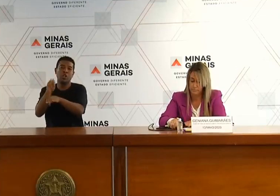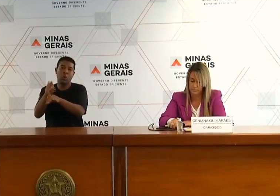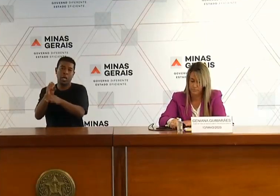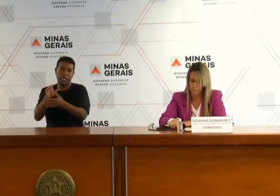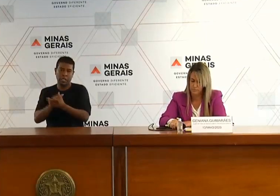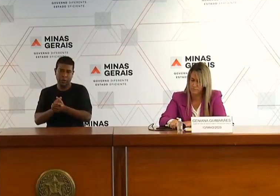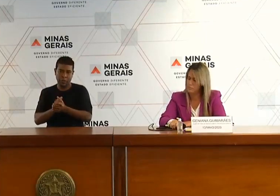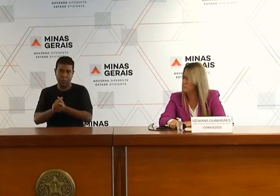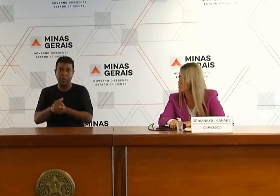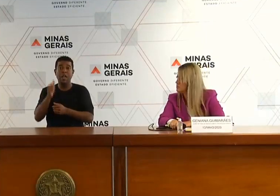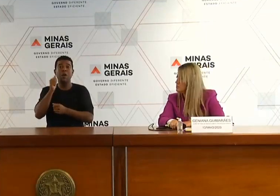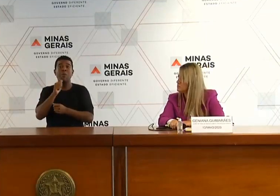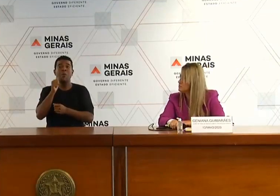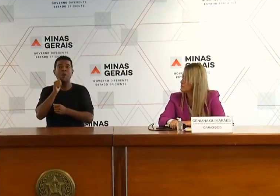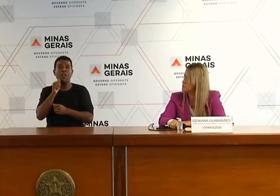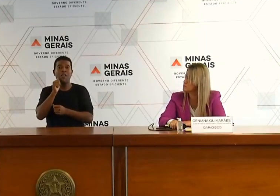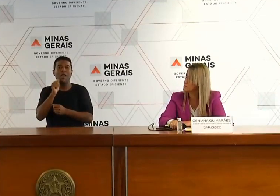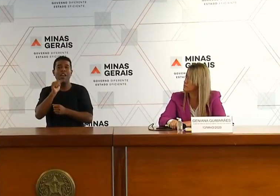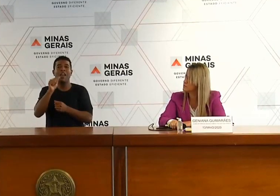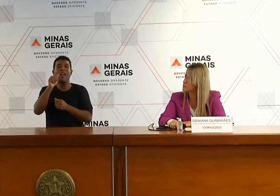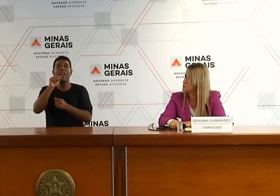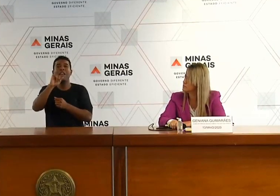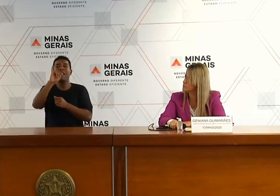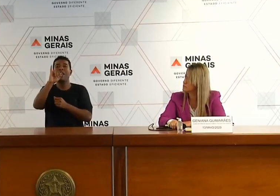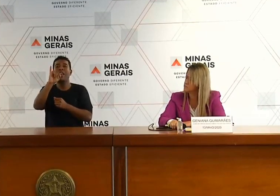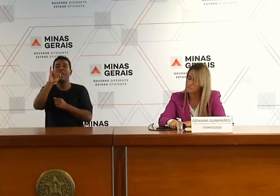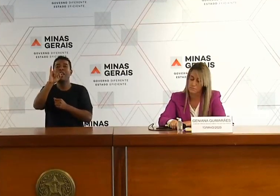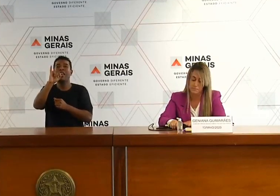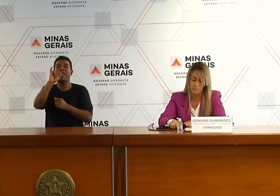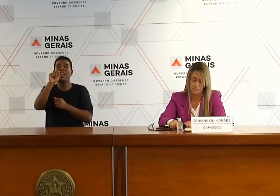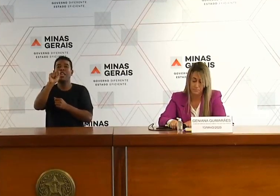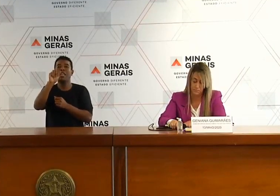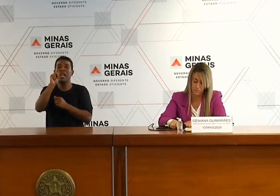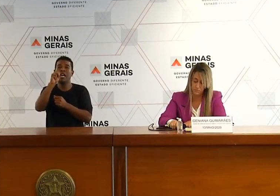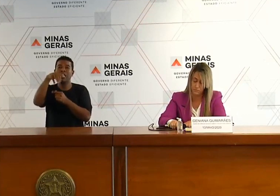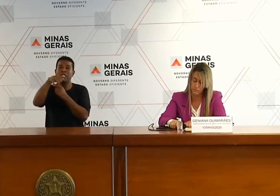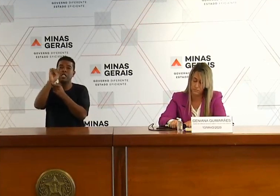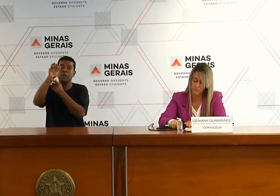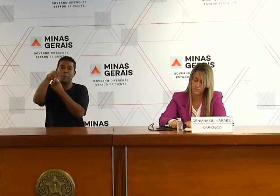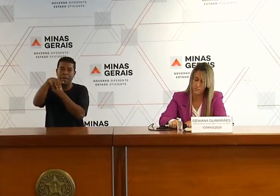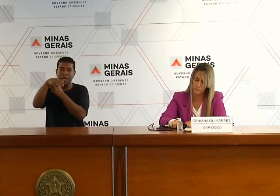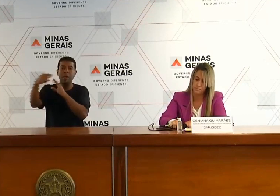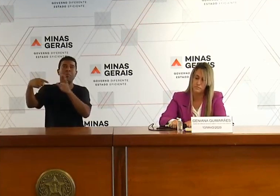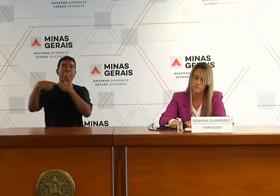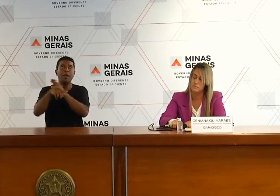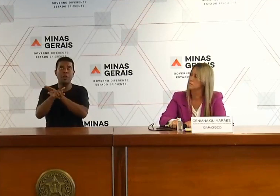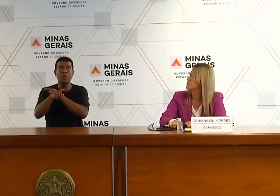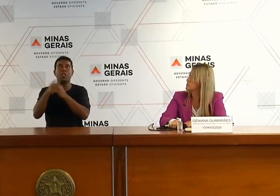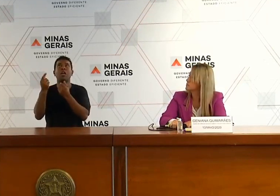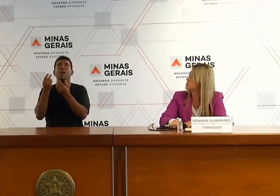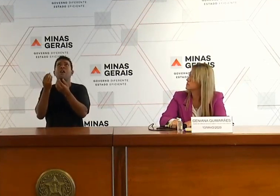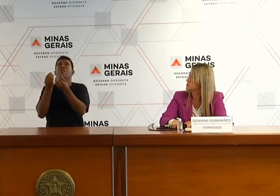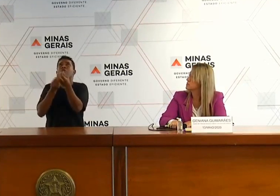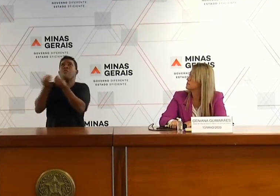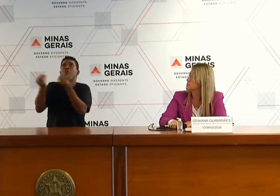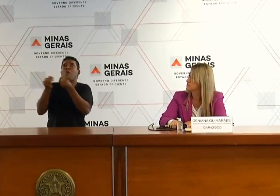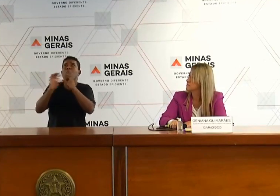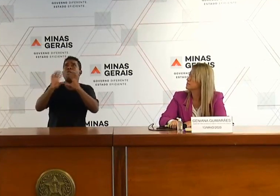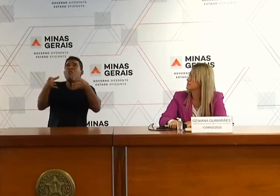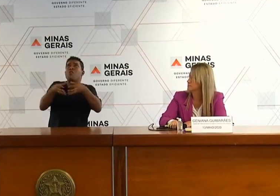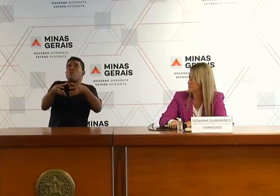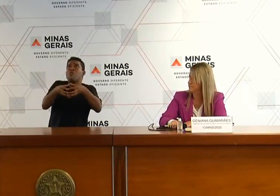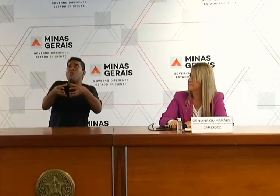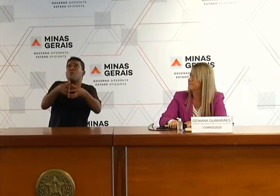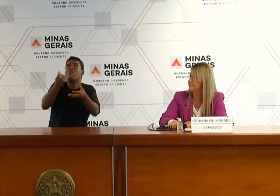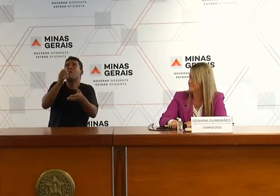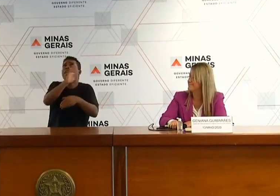Yasmin Andrade, da TV Alterosa de Divinópolis, pergunta Como fica a questão das crianças com necessidades